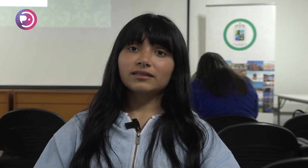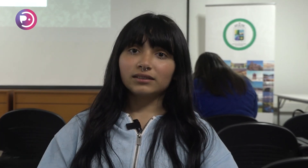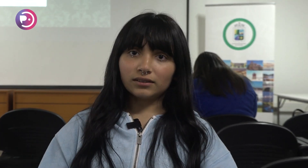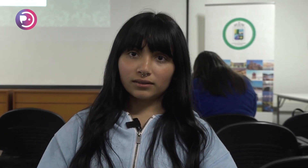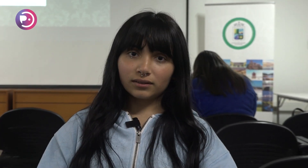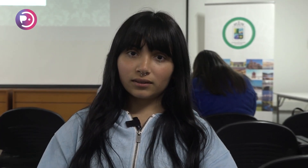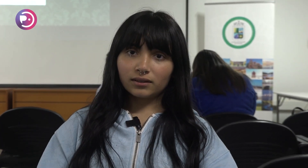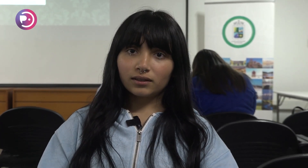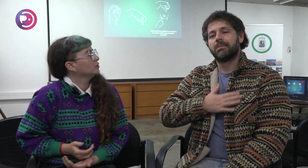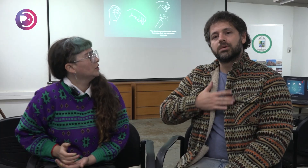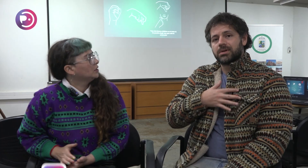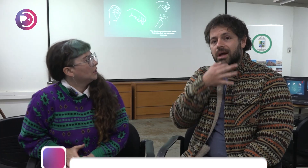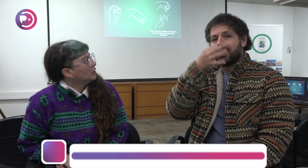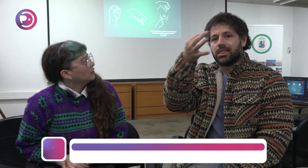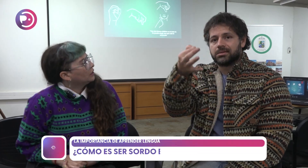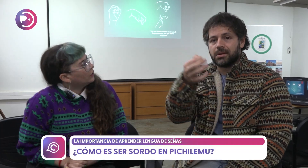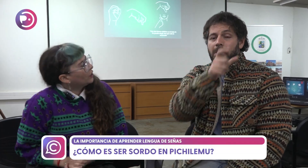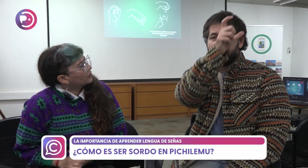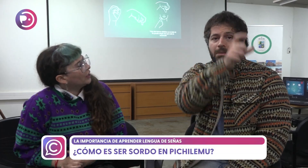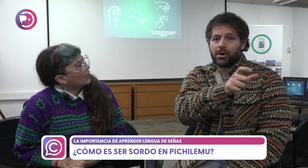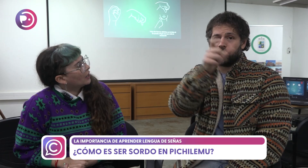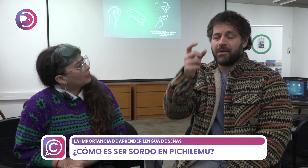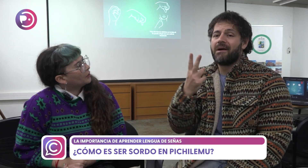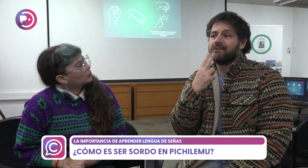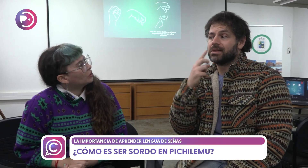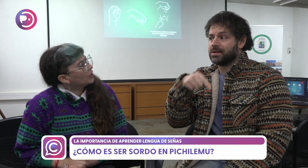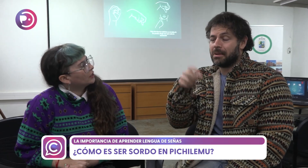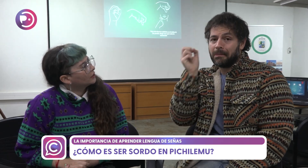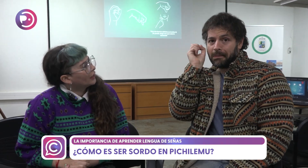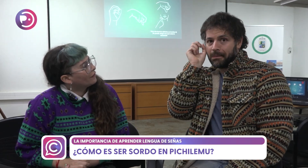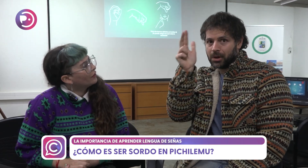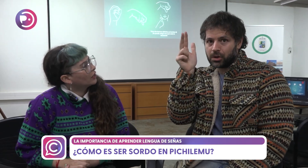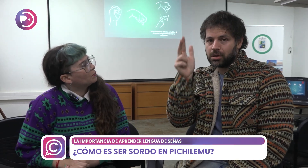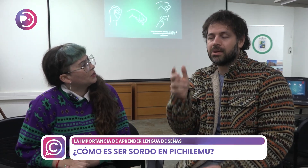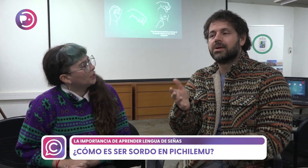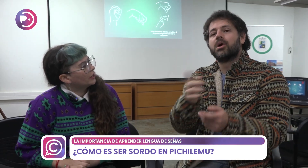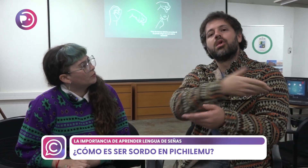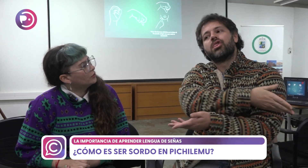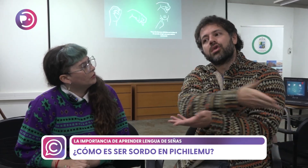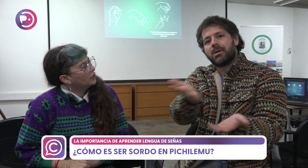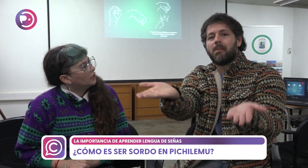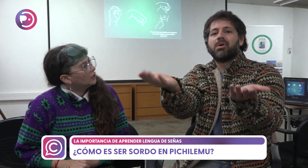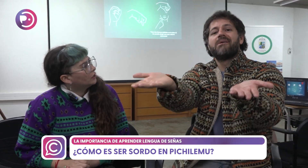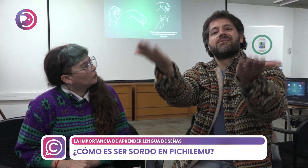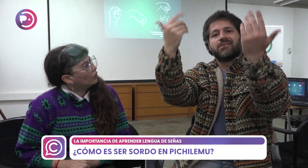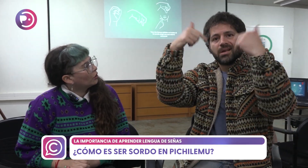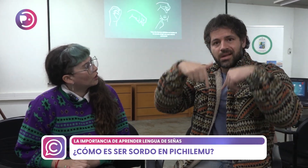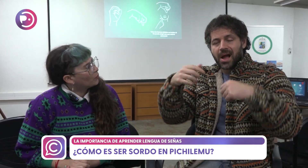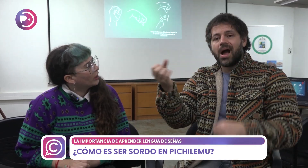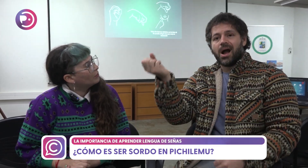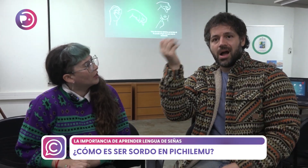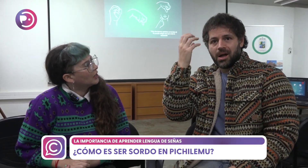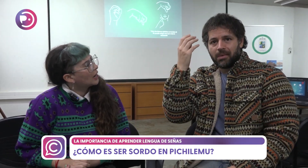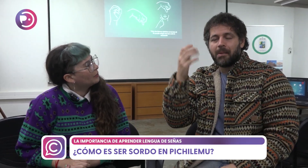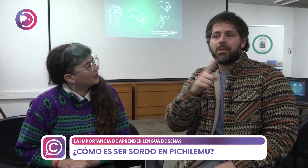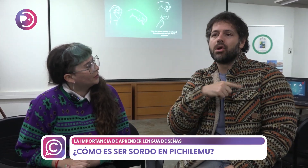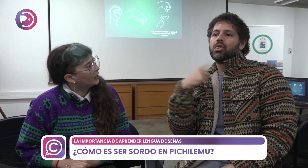de señas. Quiero decirle a las personas que viven en Pichilemú y todos que pueden venir a aprender